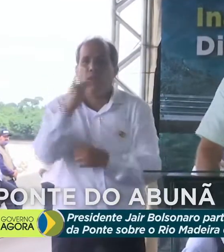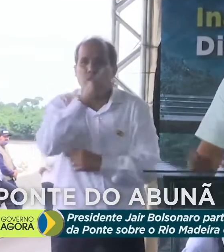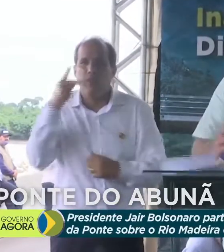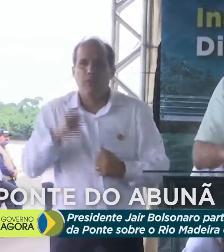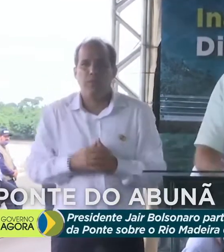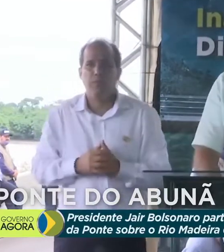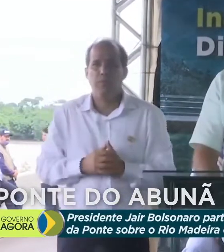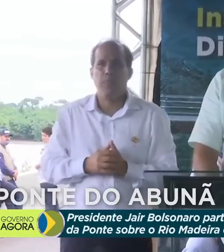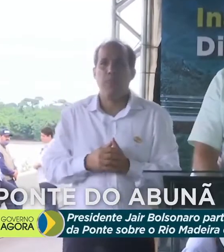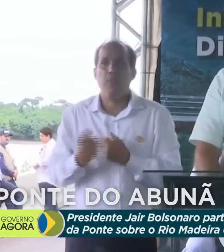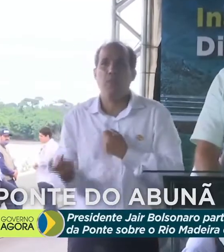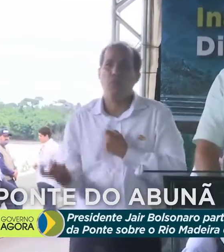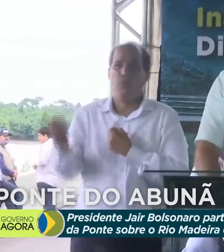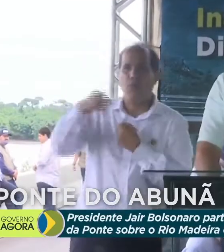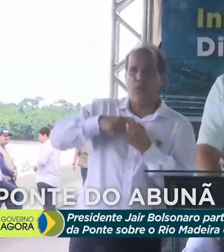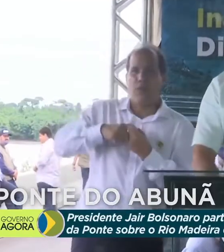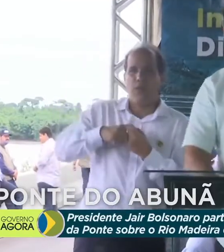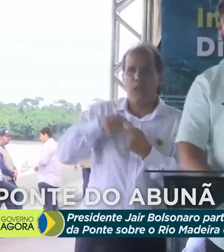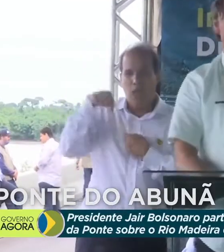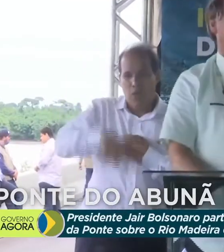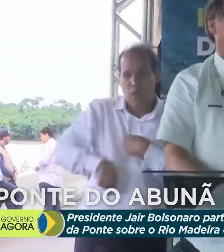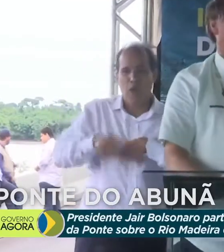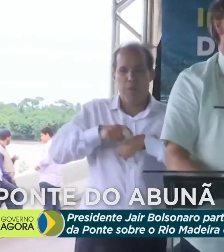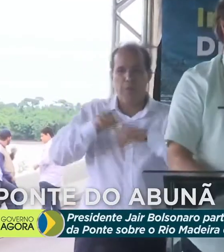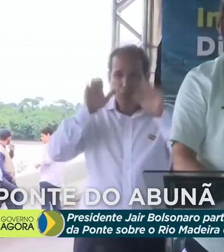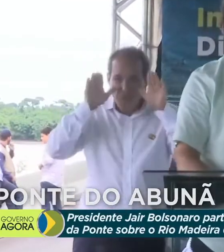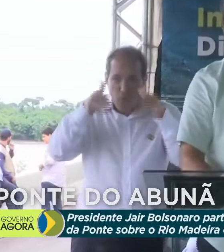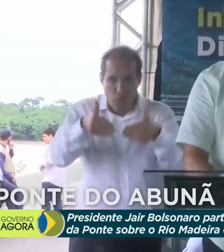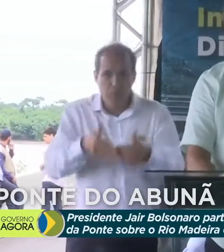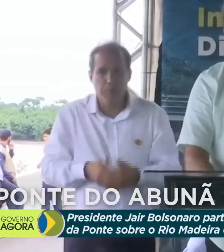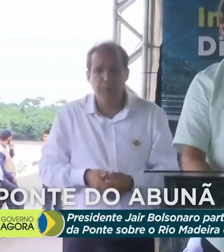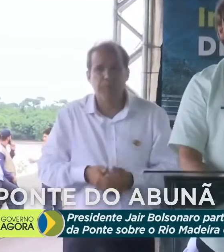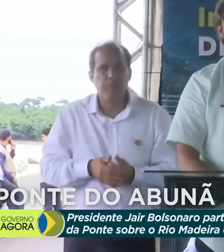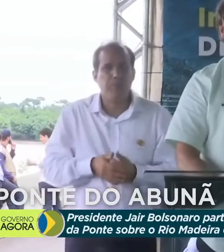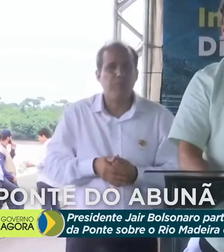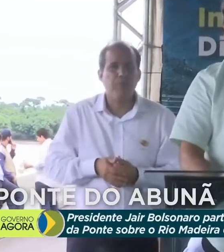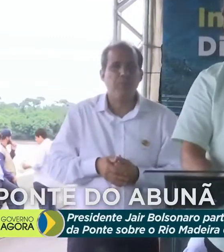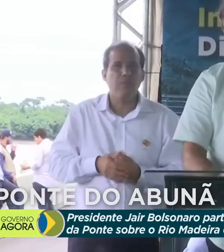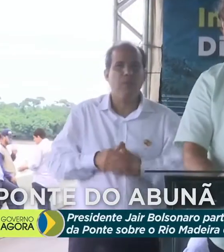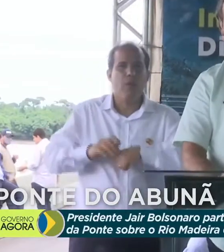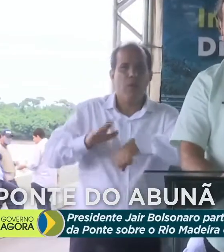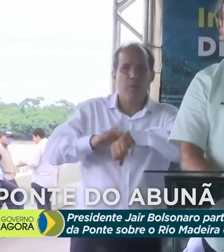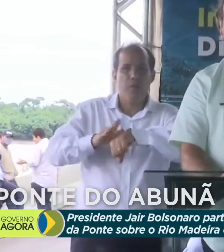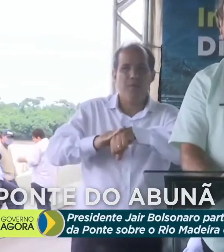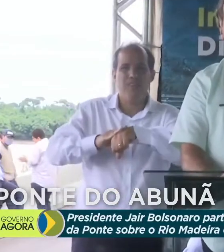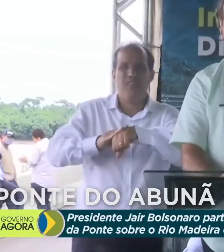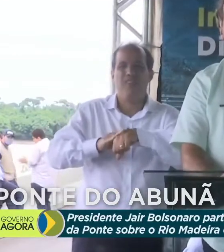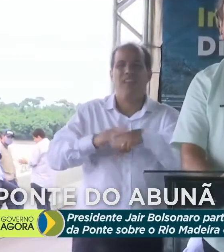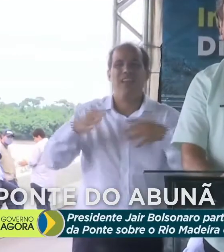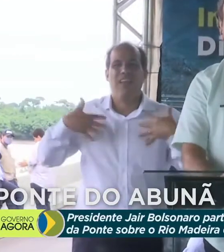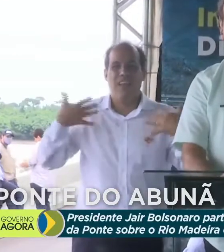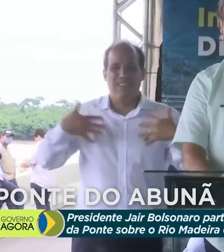E voltando para esse momento, que é o momento de alegria,